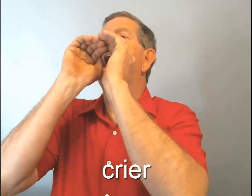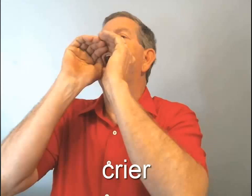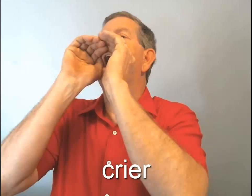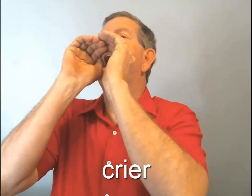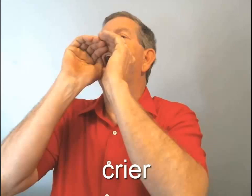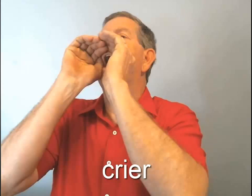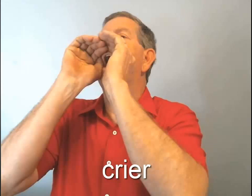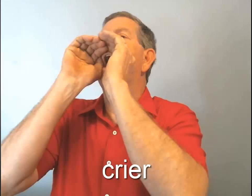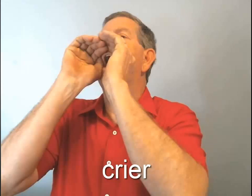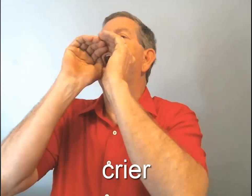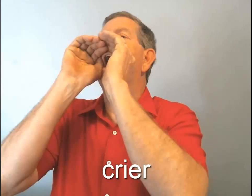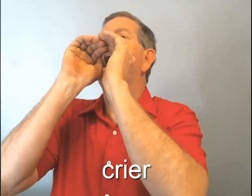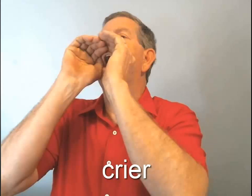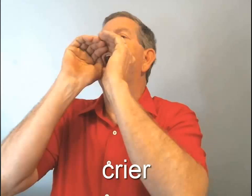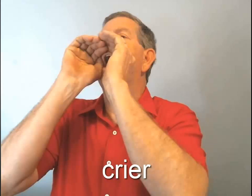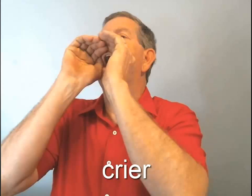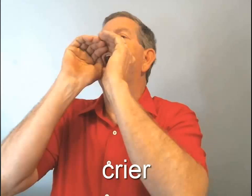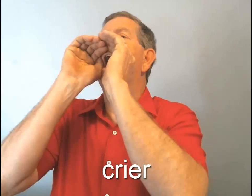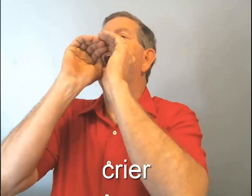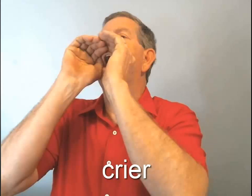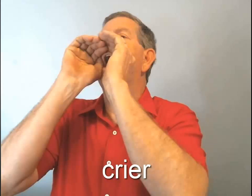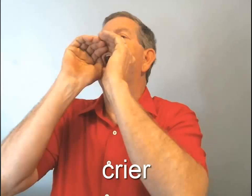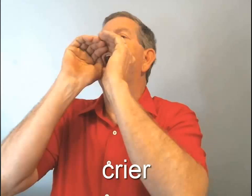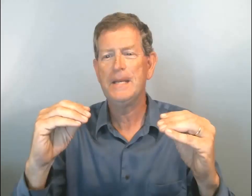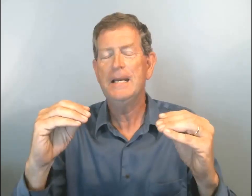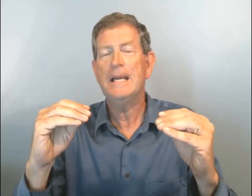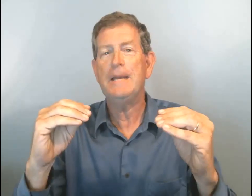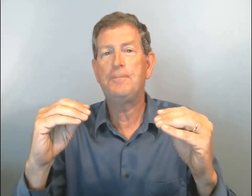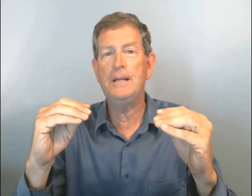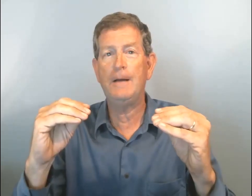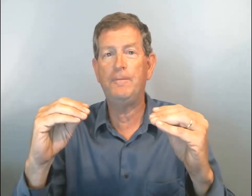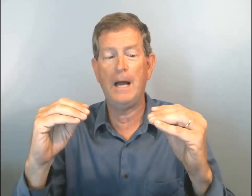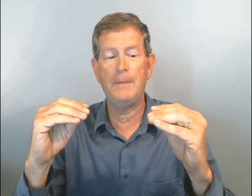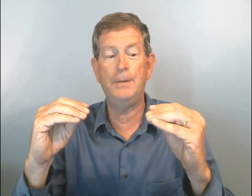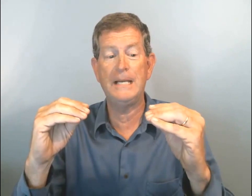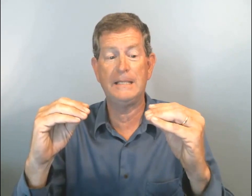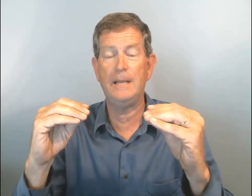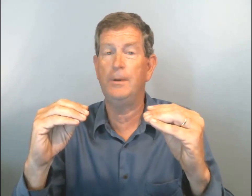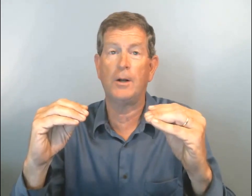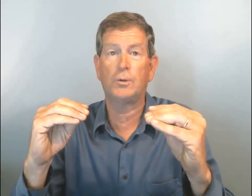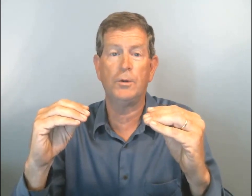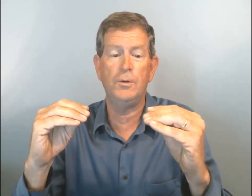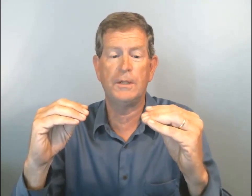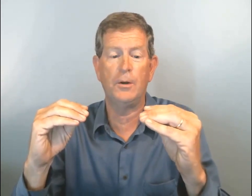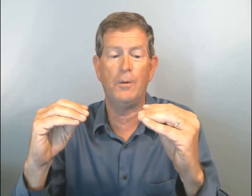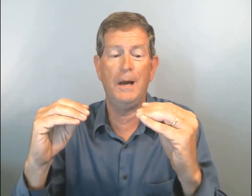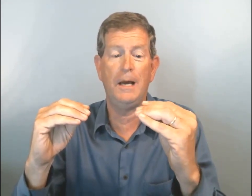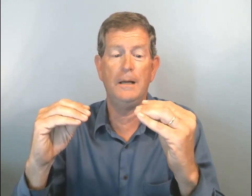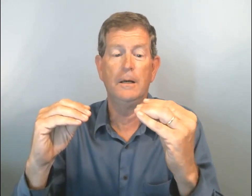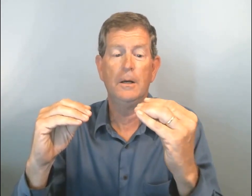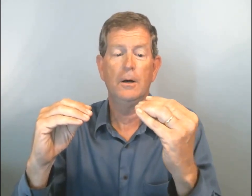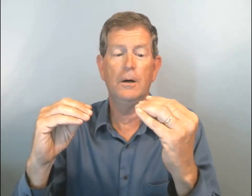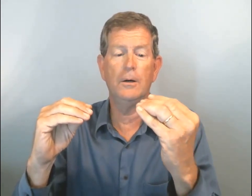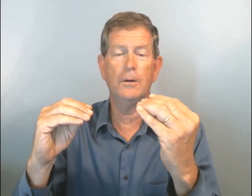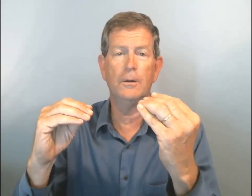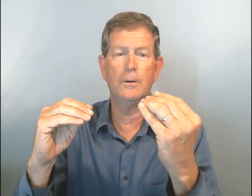Ça,'est crier. Il a crié après la femme. Et puis, la femme, blessée, bien entendu, c'est normal. Oh, oh